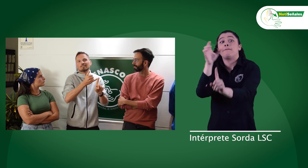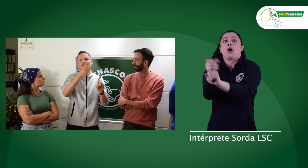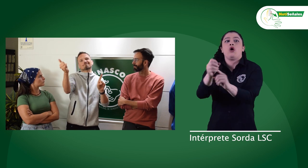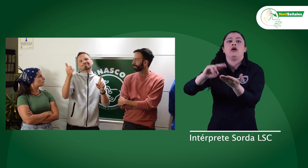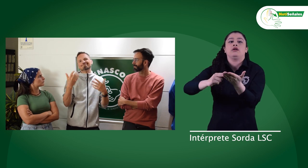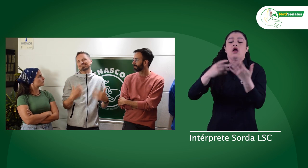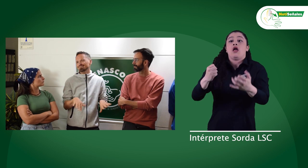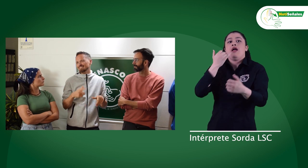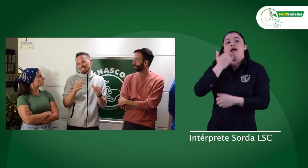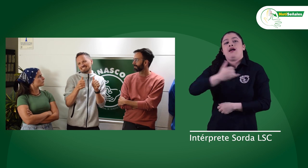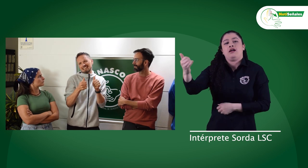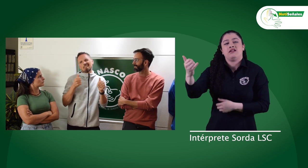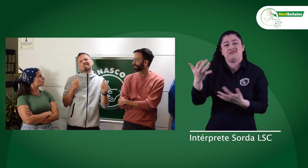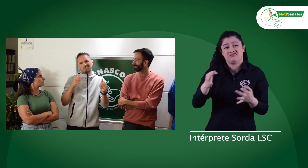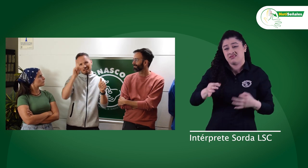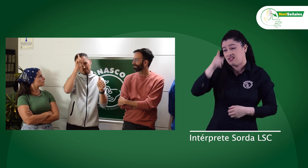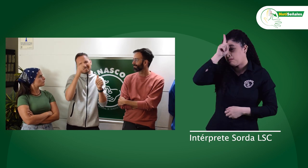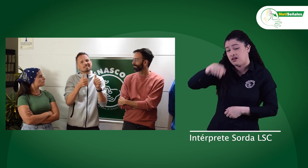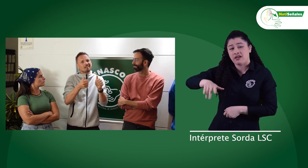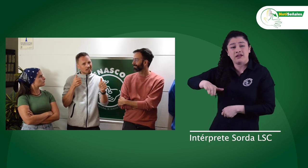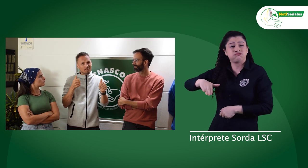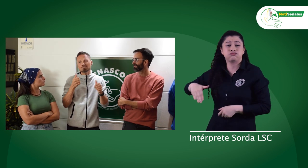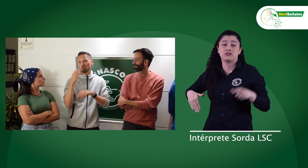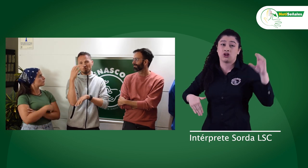En definitiva, ustedes nos llevan mucha ventaja.